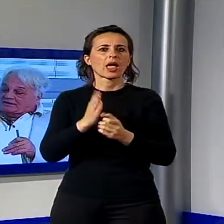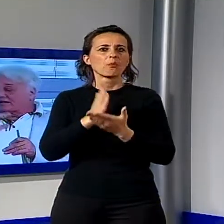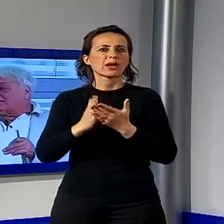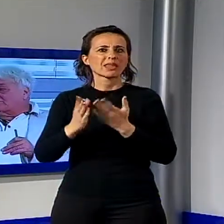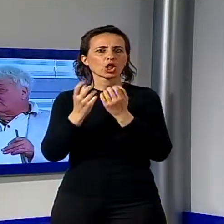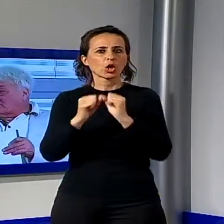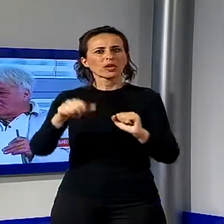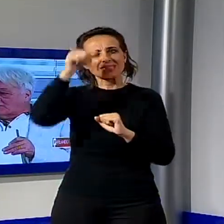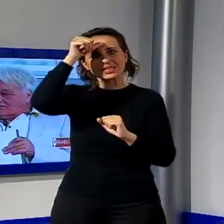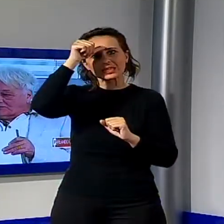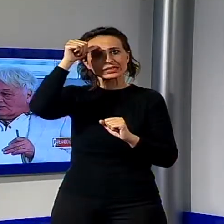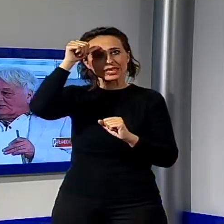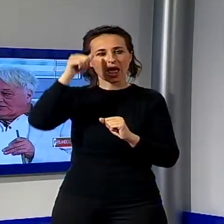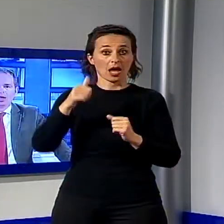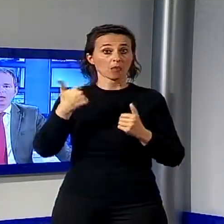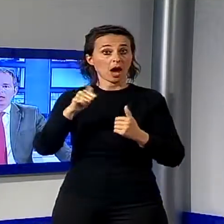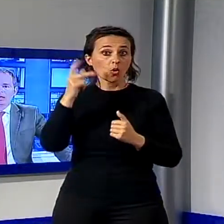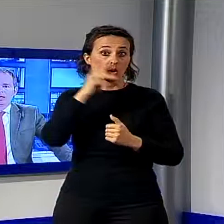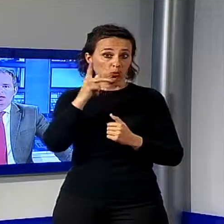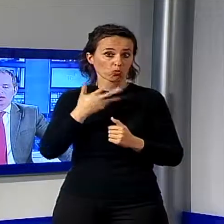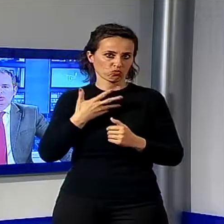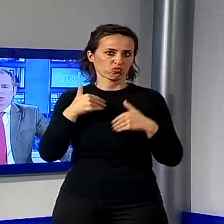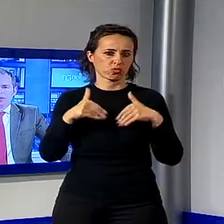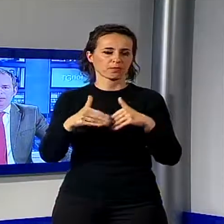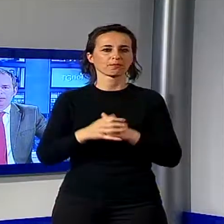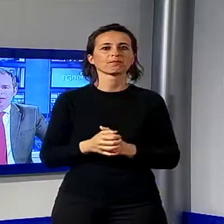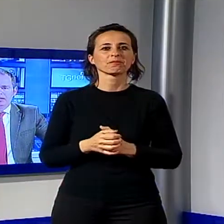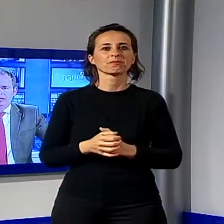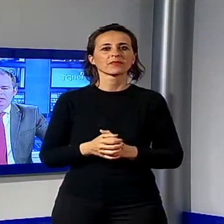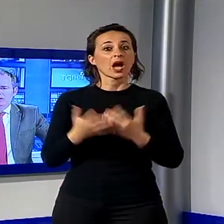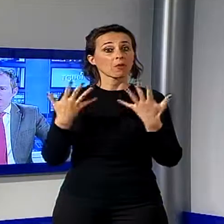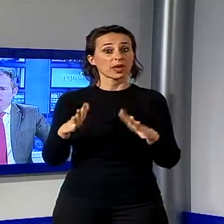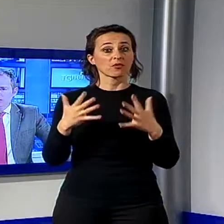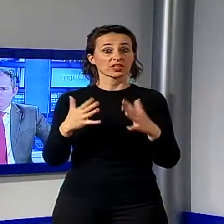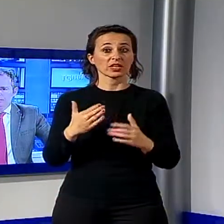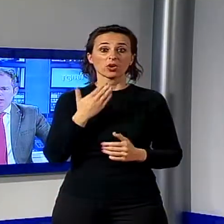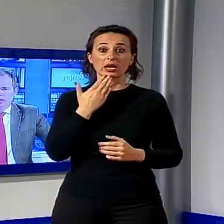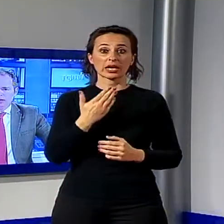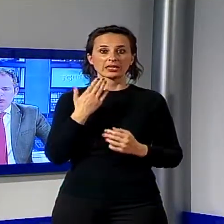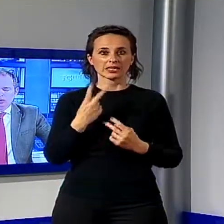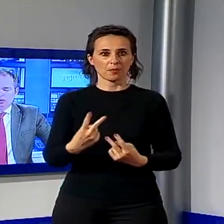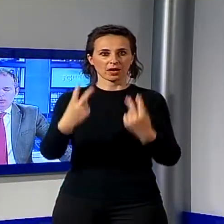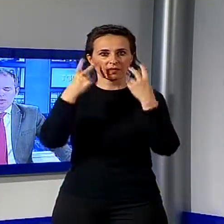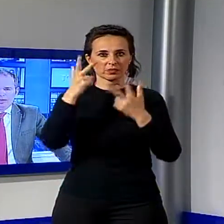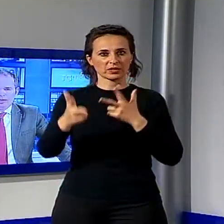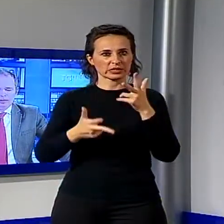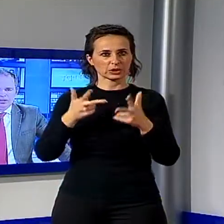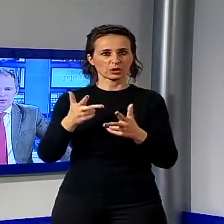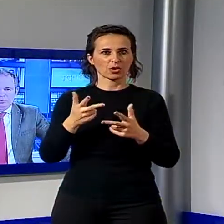politica lucchese. È tutto per la prima parte dell'ETG, adesso la pubblicità e subito dopo la linea Passa allo Sport.